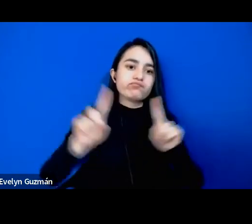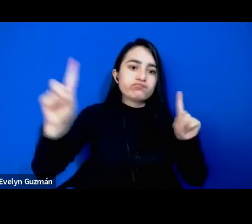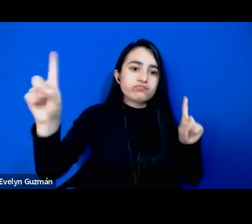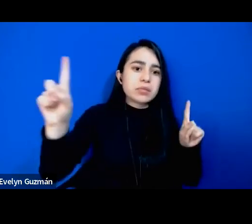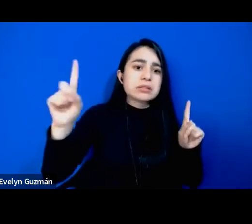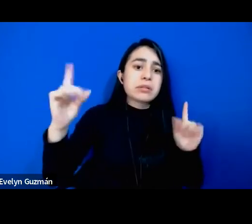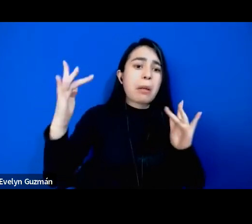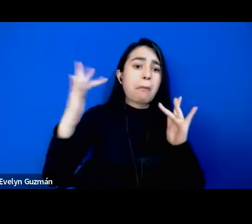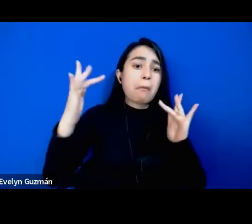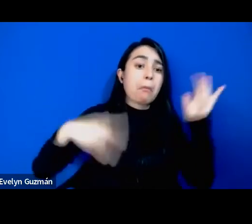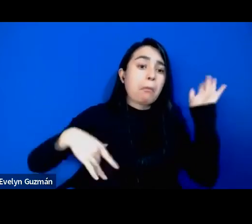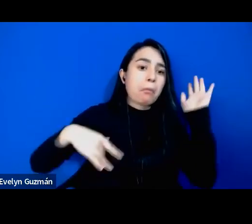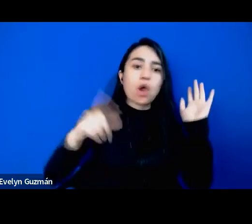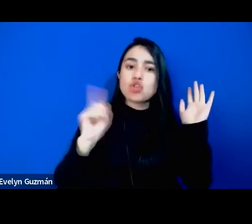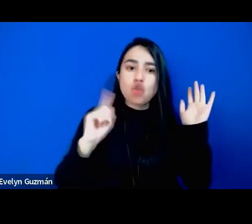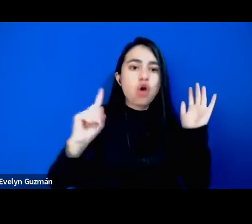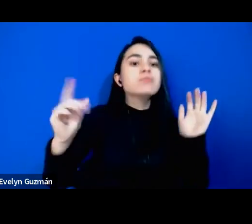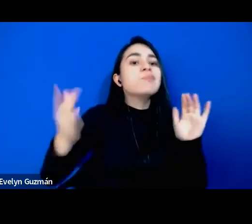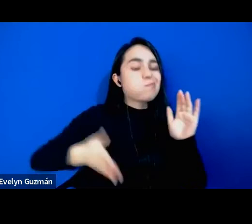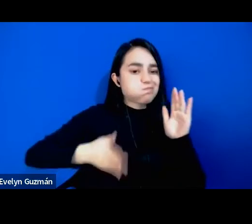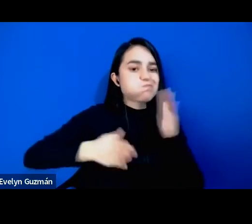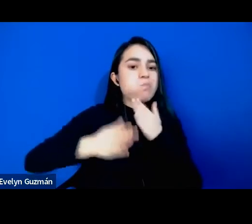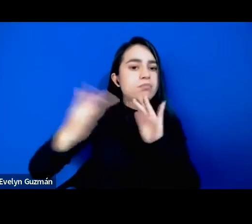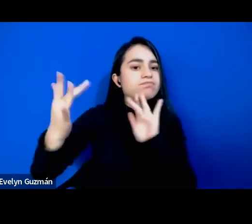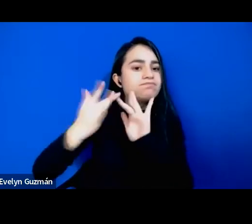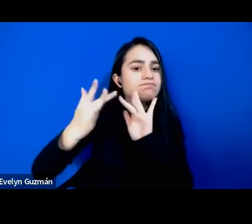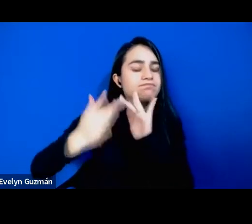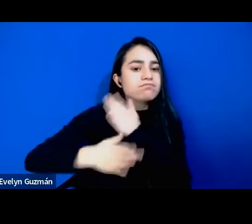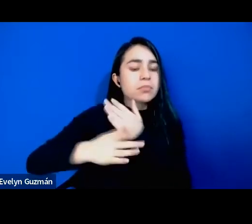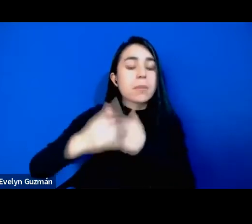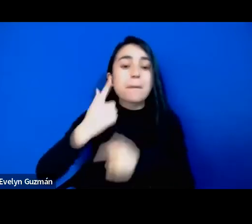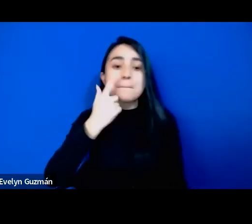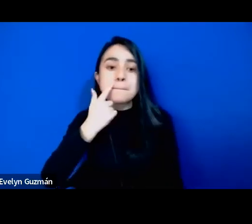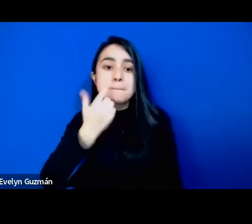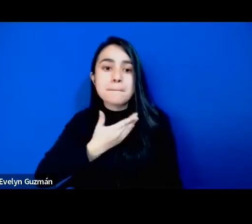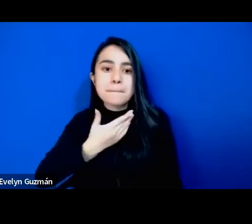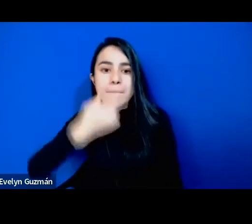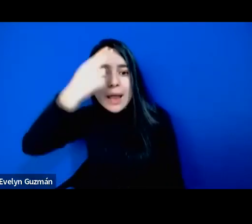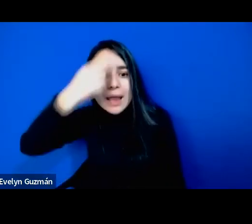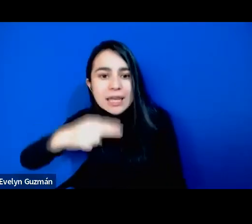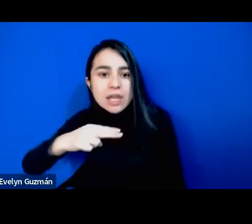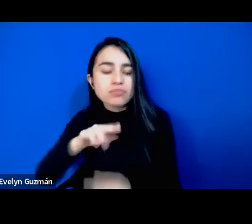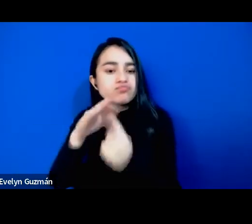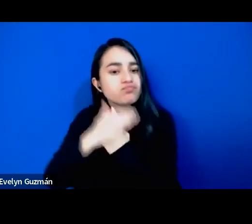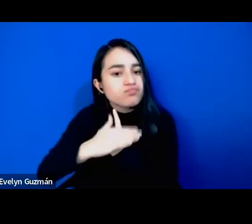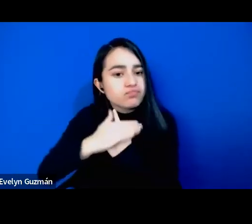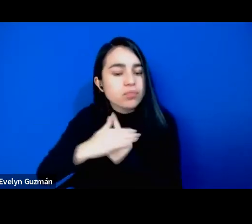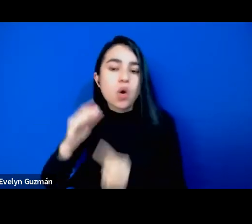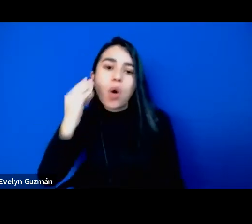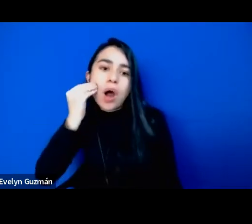el apoyo que puede haber afectivo entre padres e hijos entre abuelos e hijos